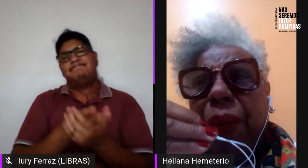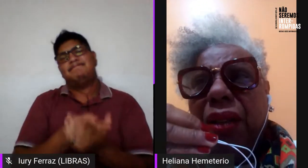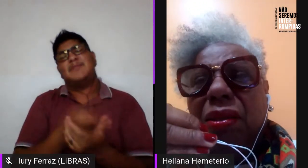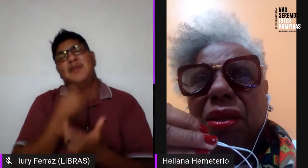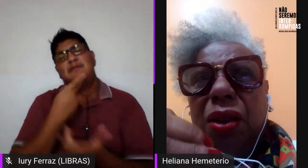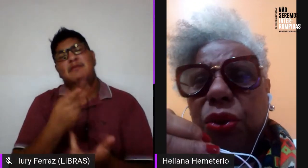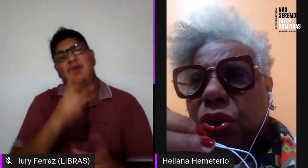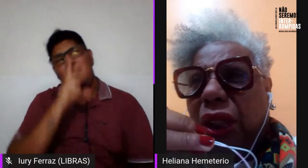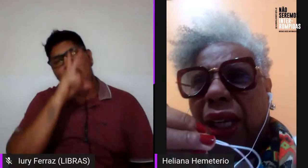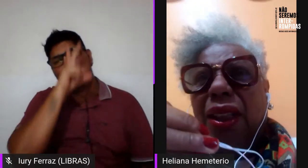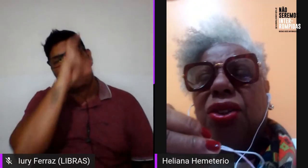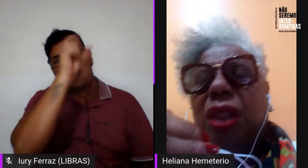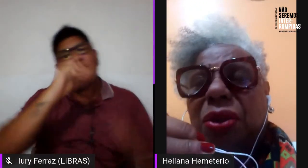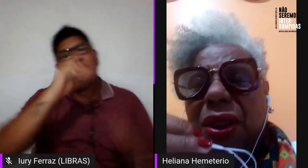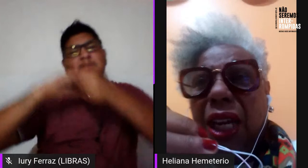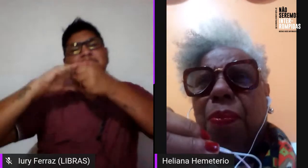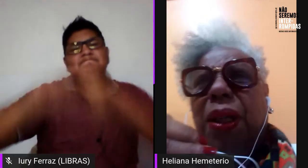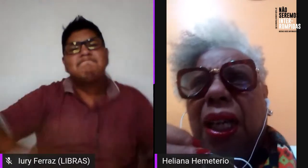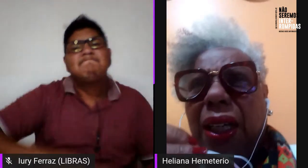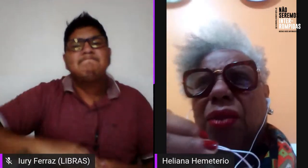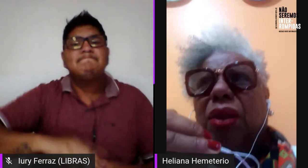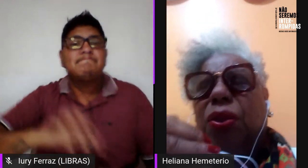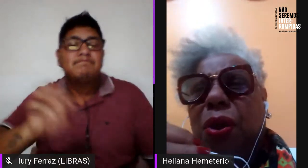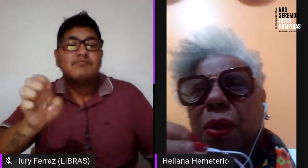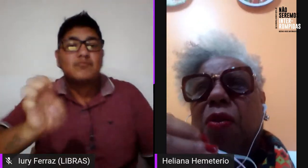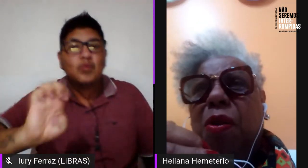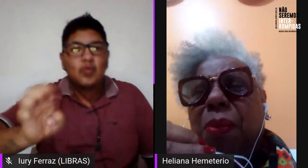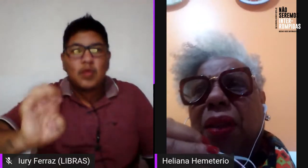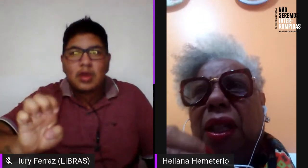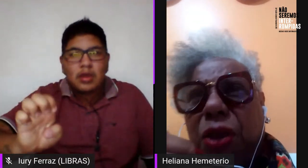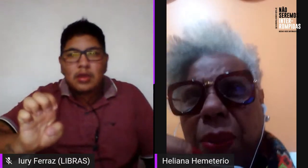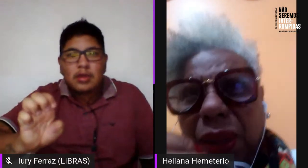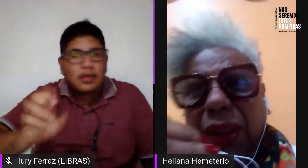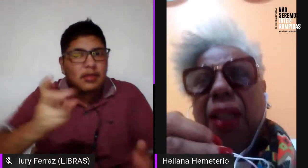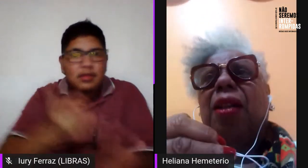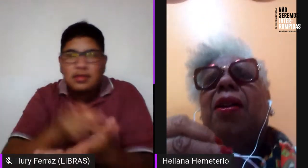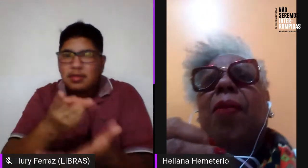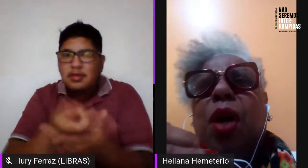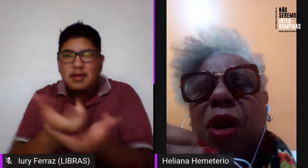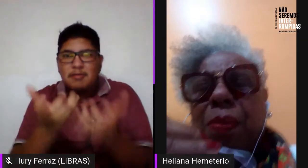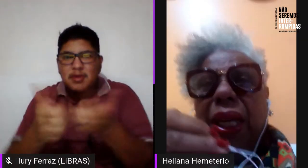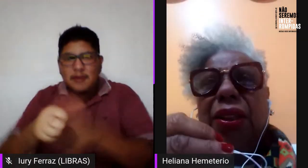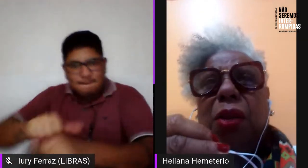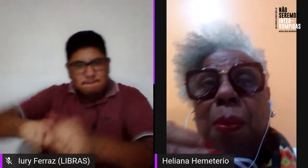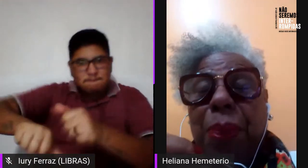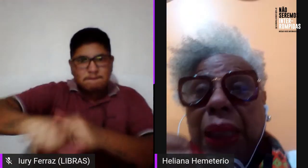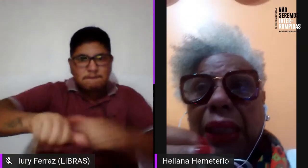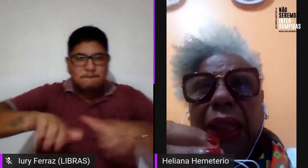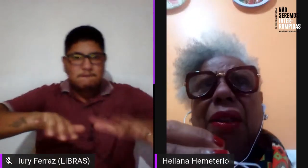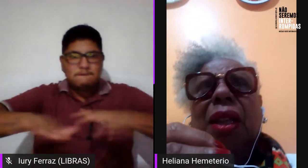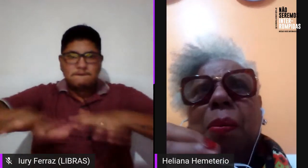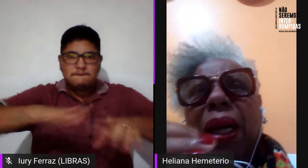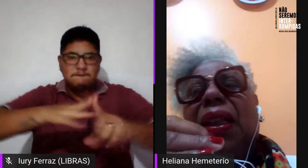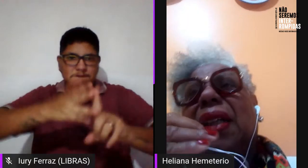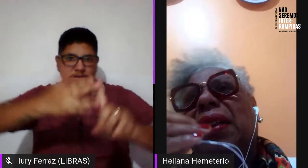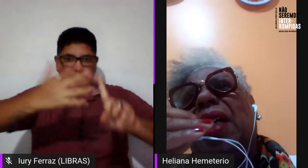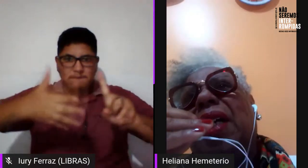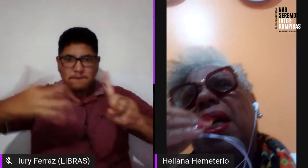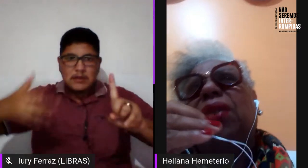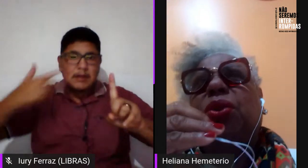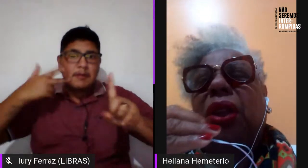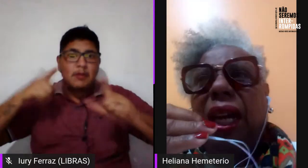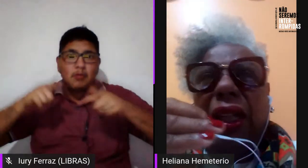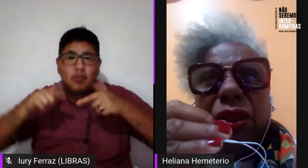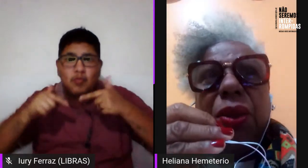sobre a pressão dos gays, eles estão sempre querendo transformar o movimento LGBT novamente, é uma briga para que